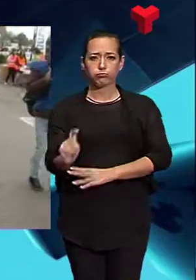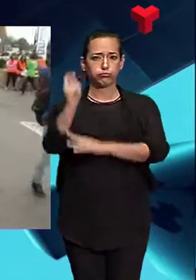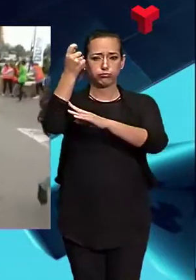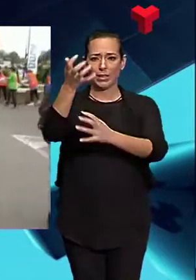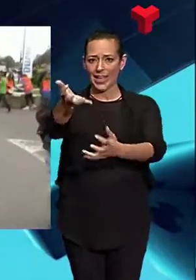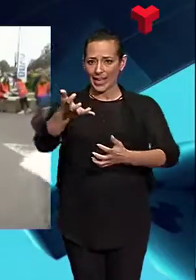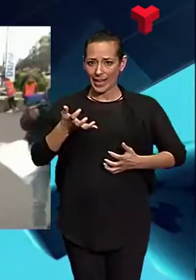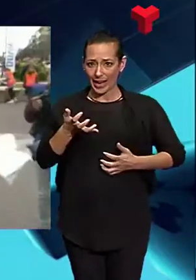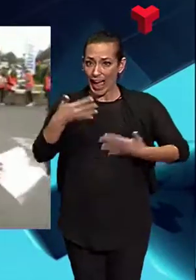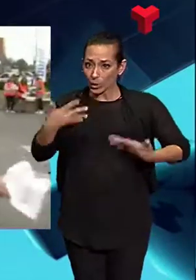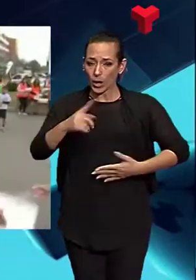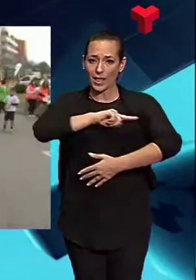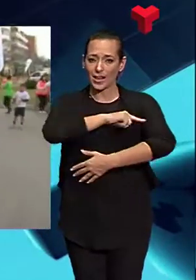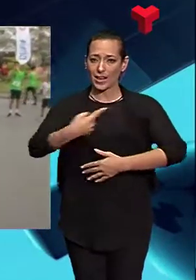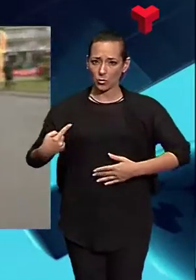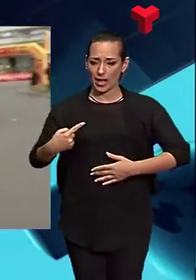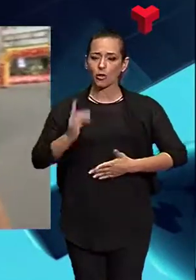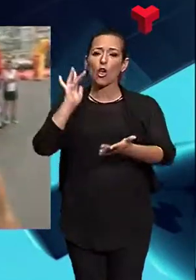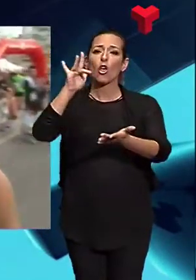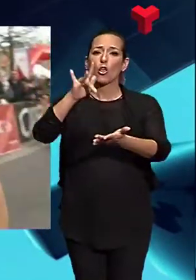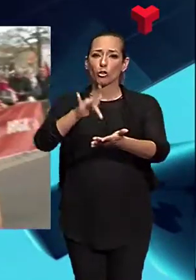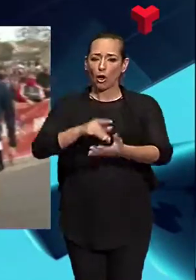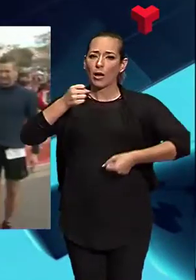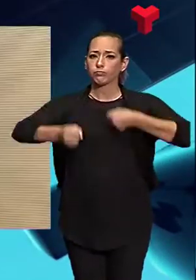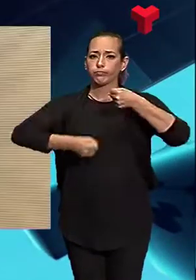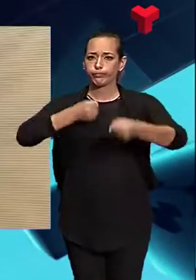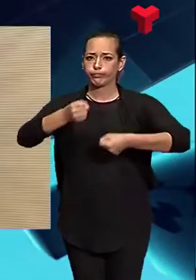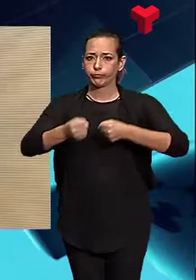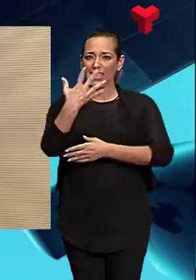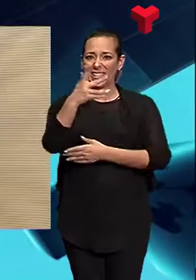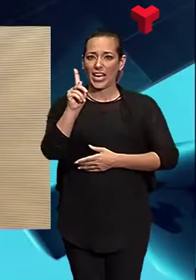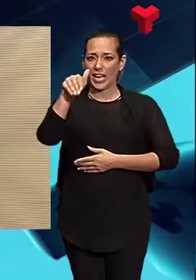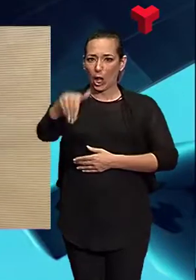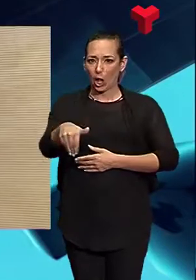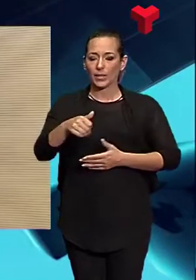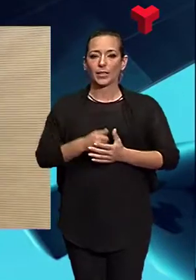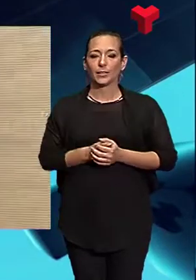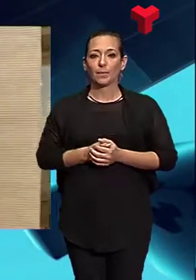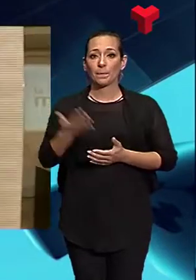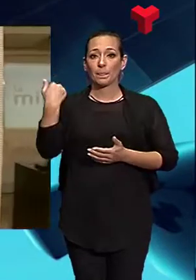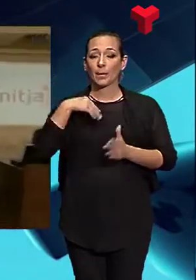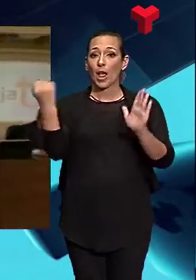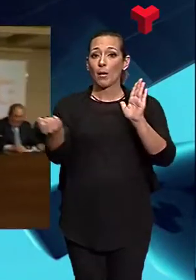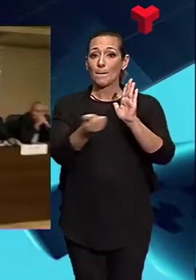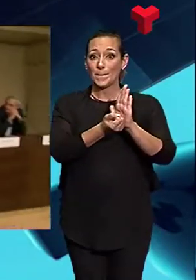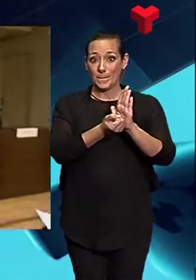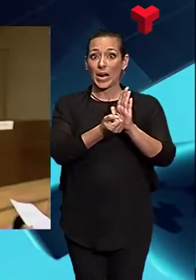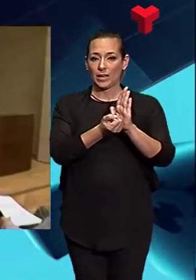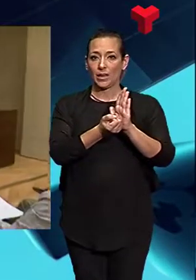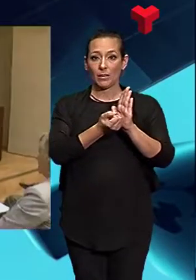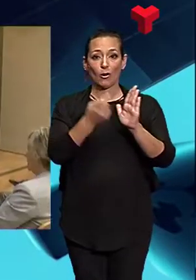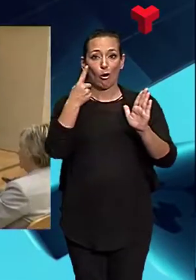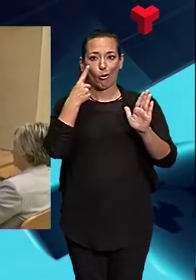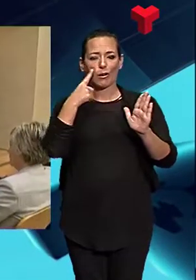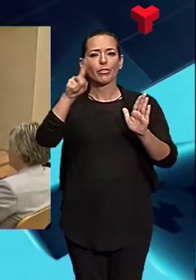actualment lesionat, correrà la de 5 quilòmetres. El logotip que identifica les curses amb la ciutat també ha canviat